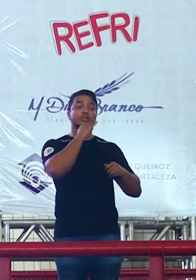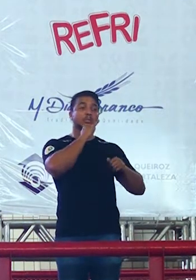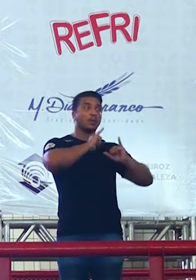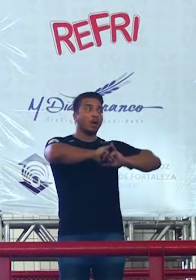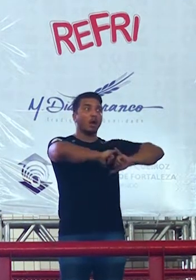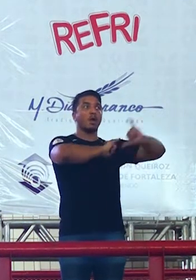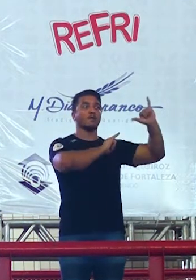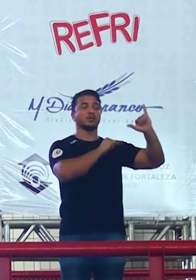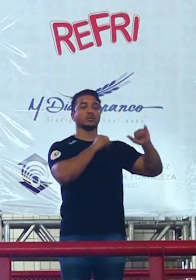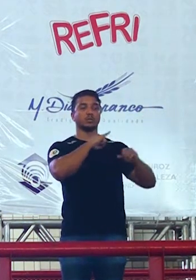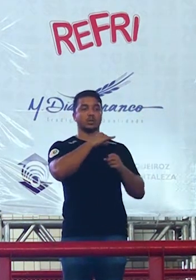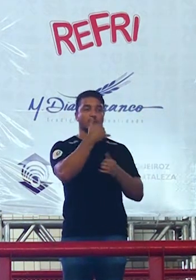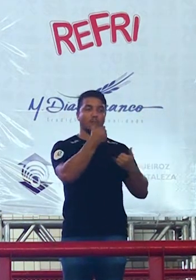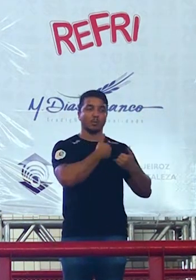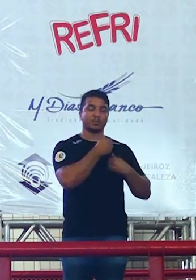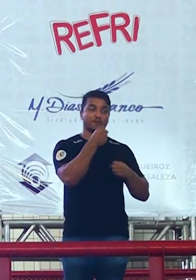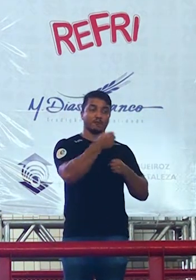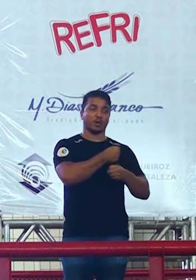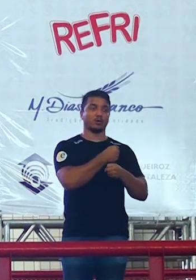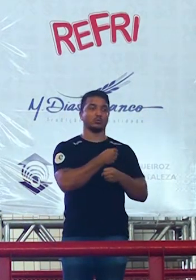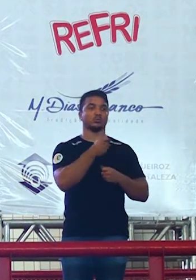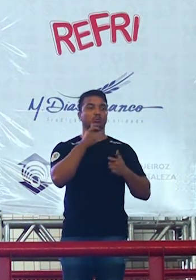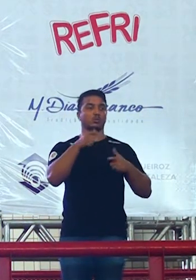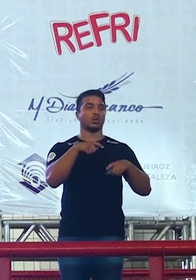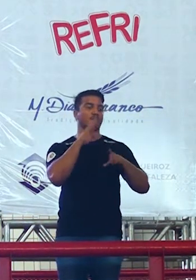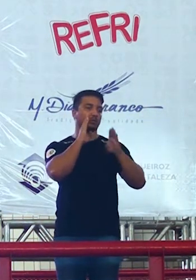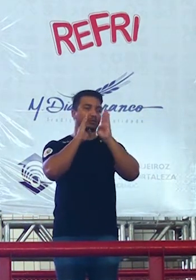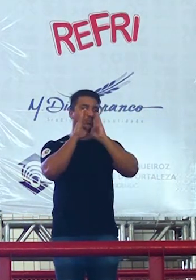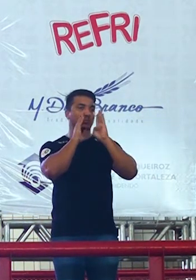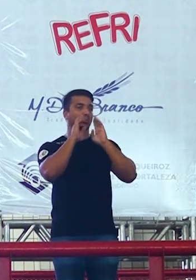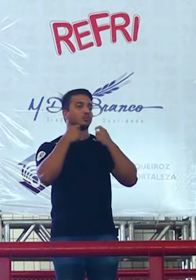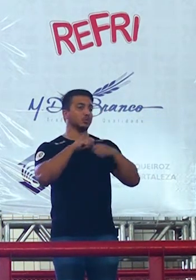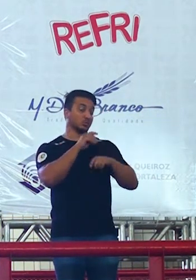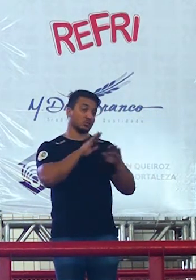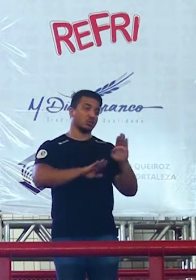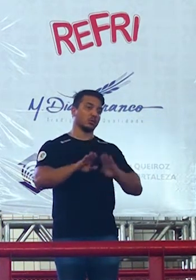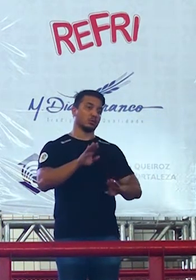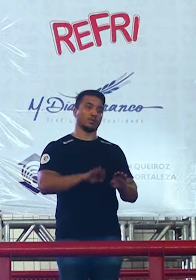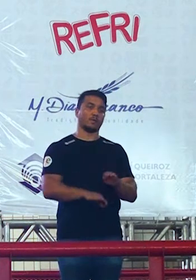informações falsas na página do Facebook fiquem de olho